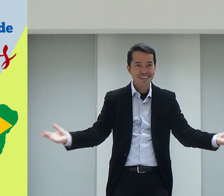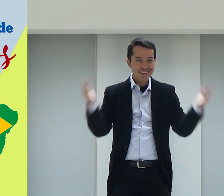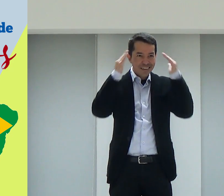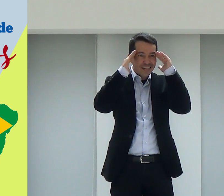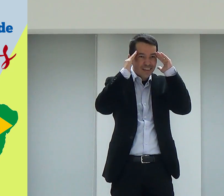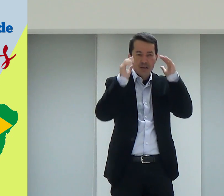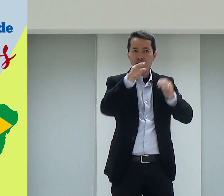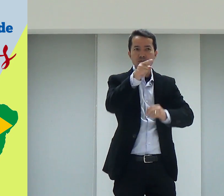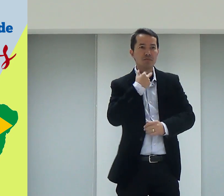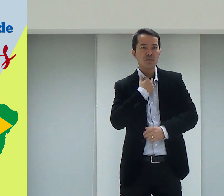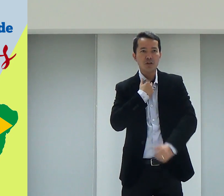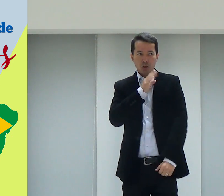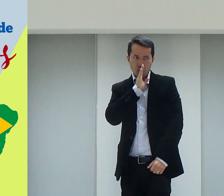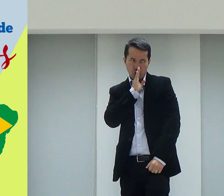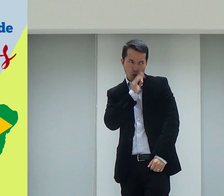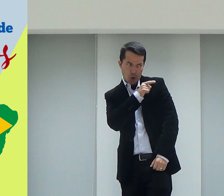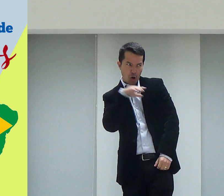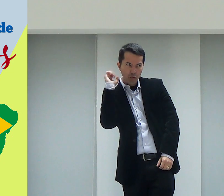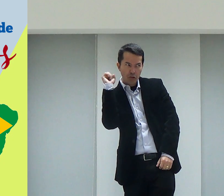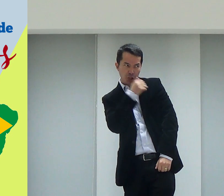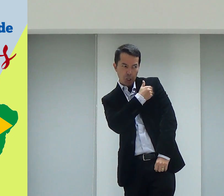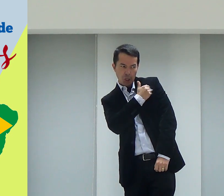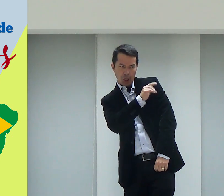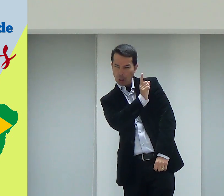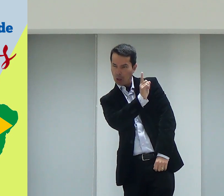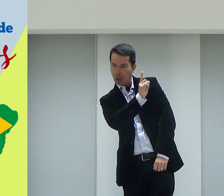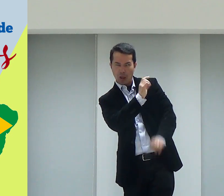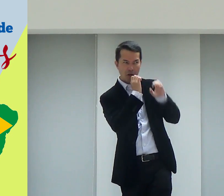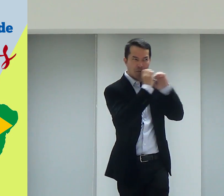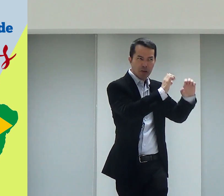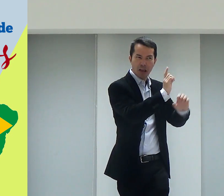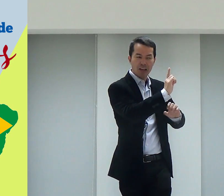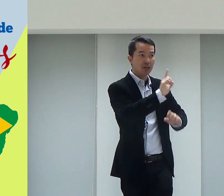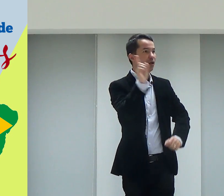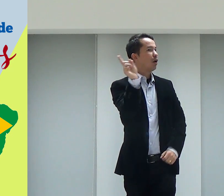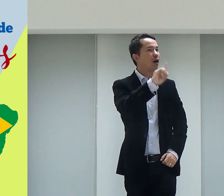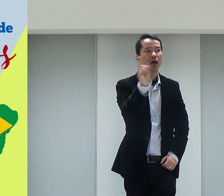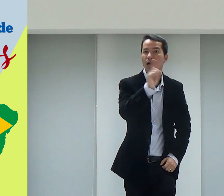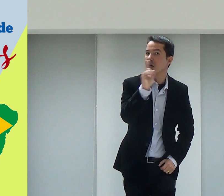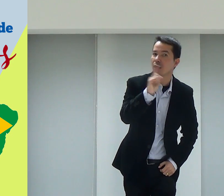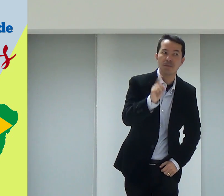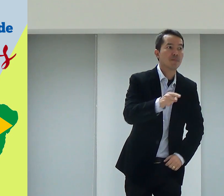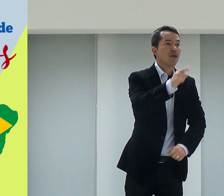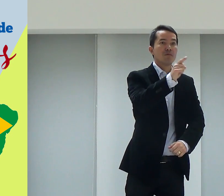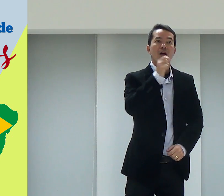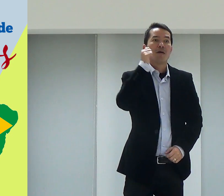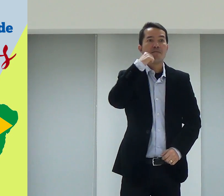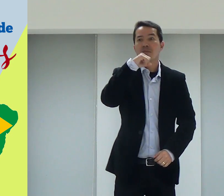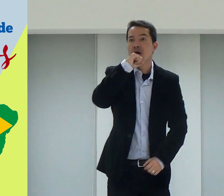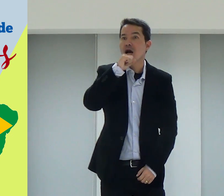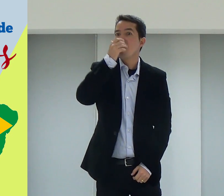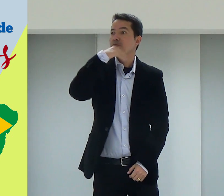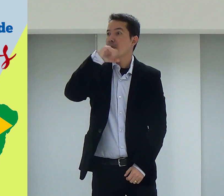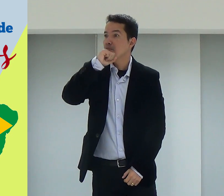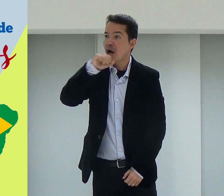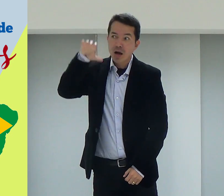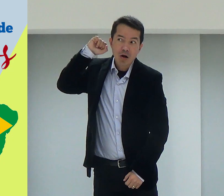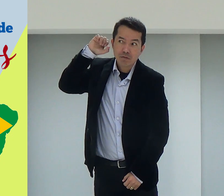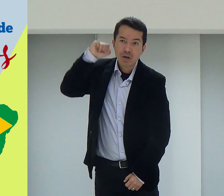coisa. Vocês estão me entendendo? Você não pode simplesmente. Ah, ele ouvinte. Ah, eu não vou falar de Jesus pra ele. Não. Não. Né? A sua